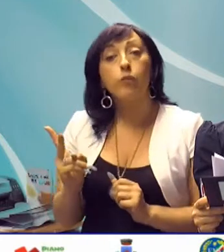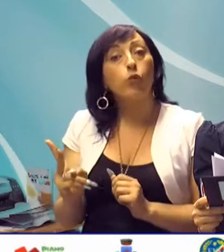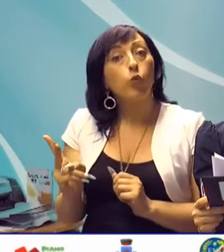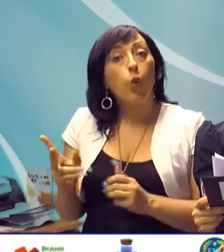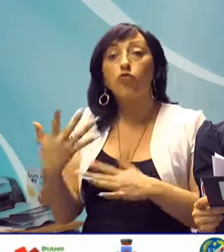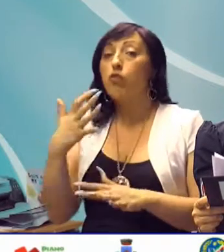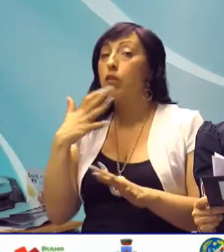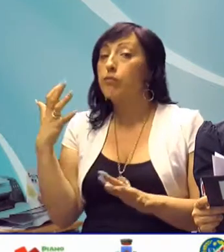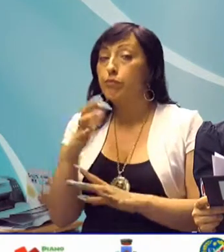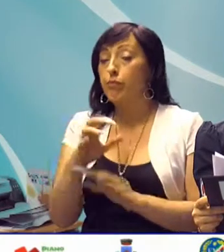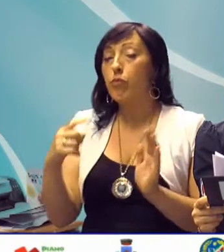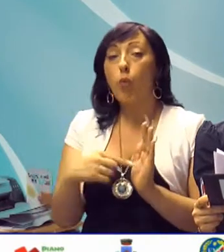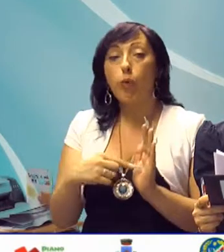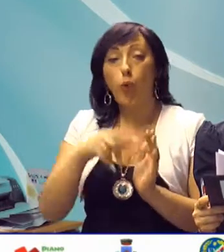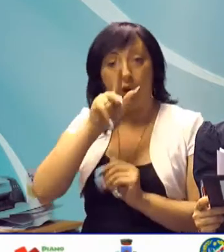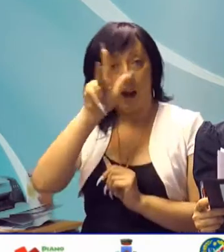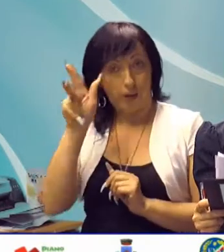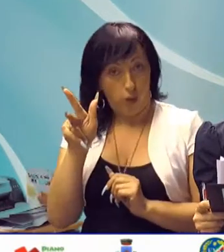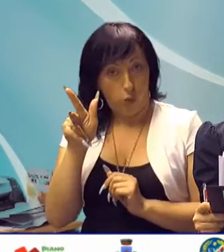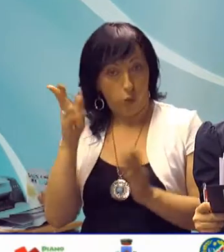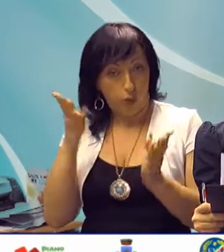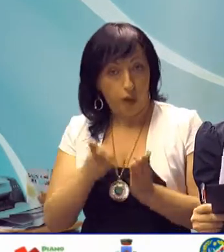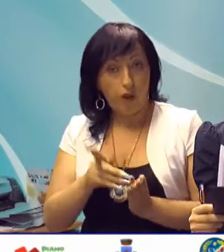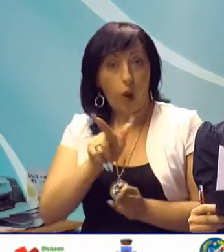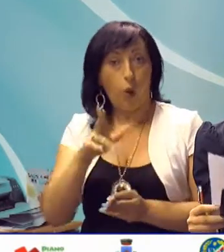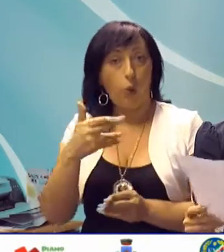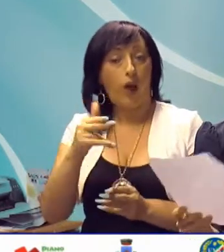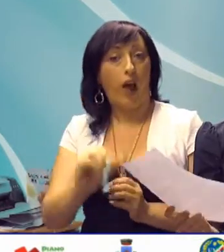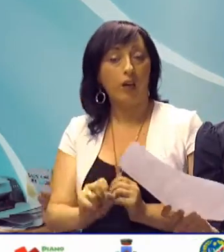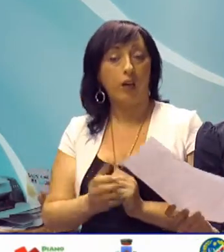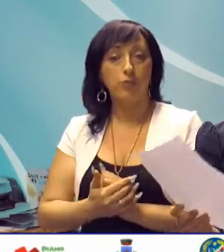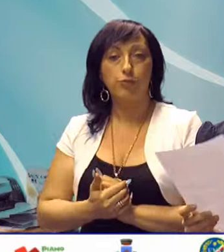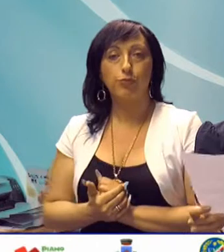denunciati alla Procura della Repubblica di Vallo della Lucania.